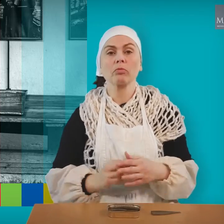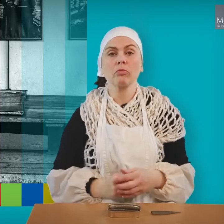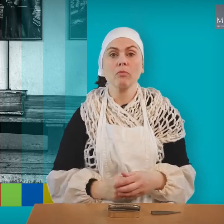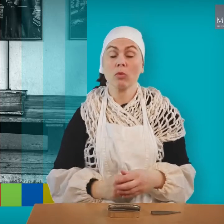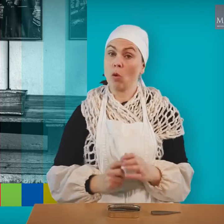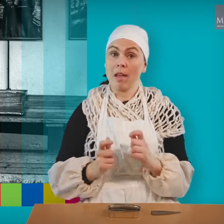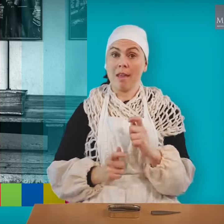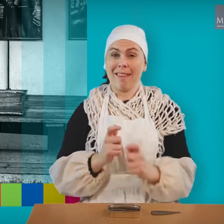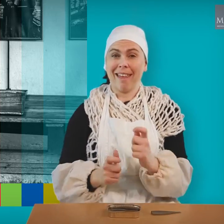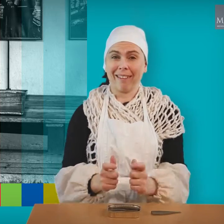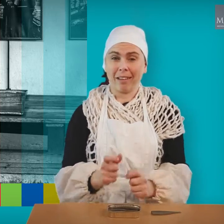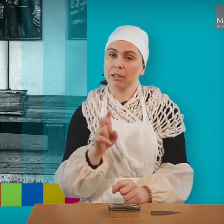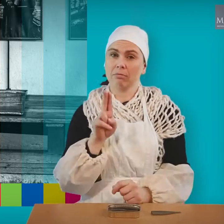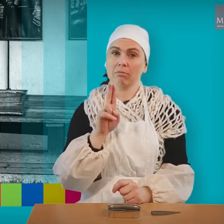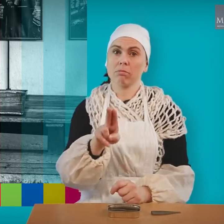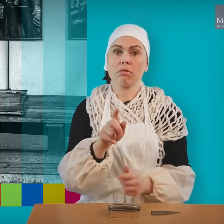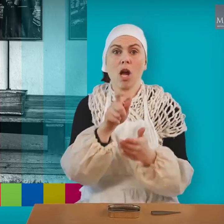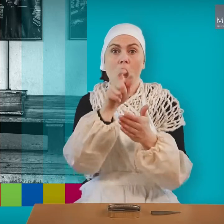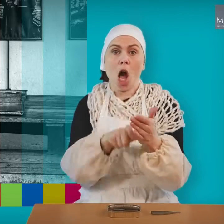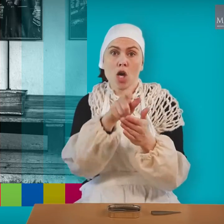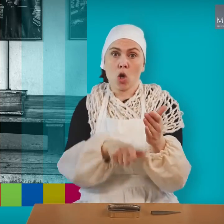Legging er typisk akkordarbeid.